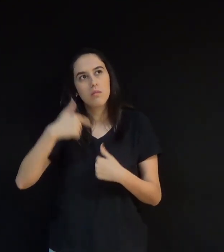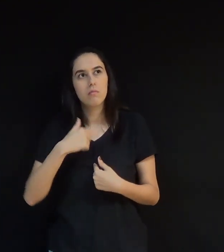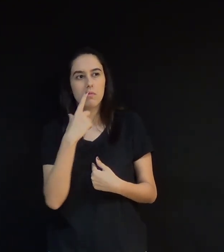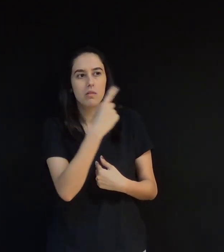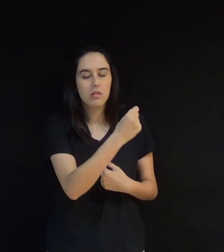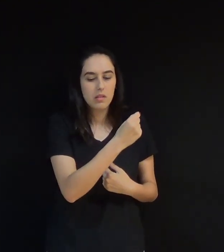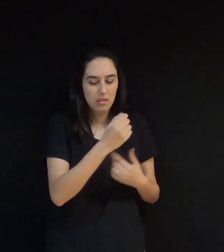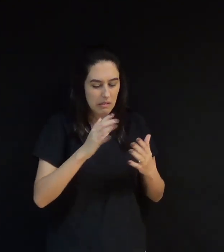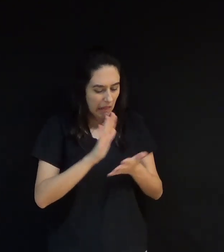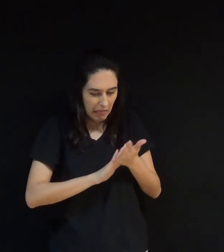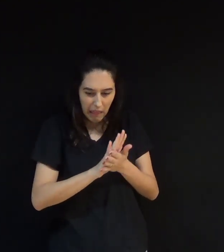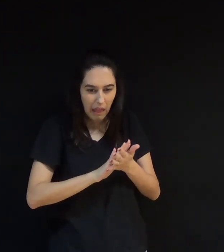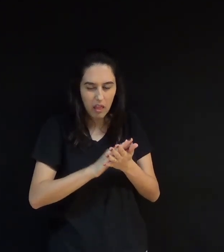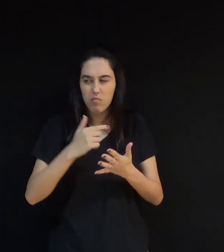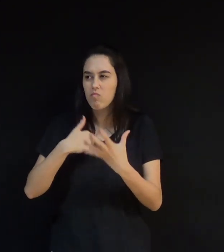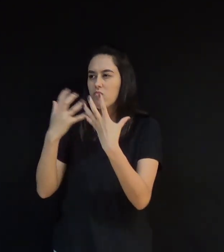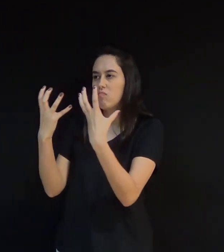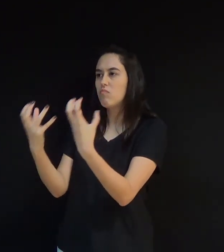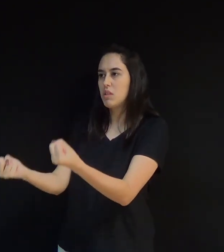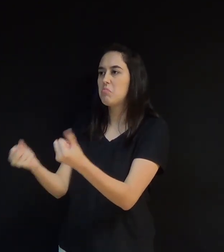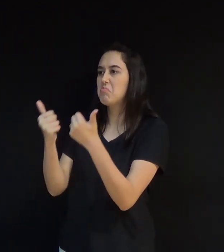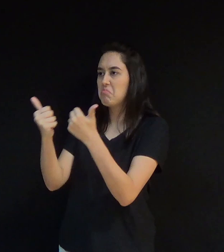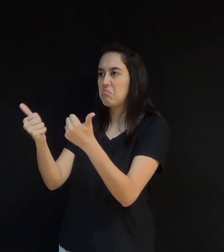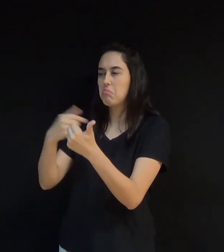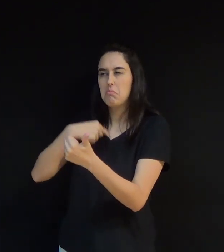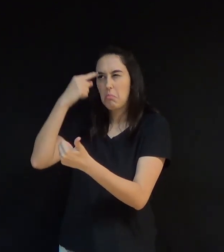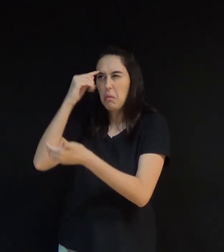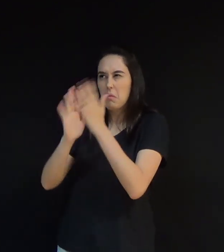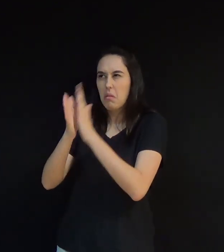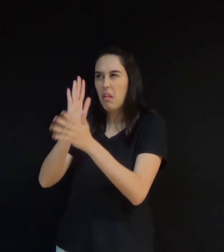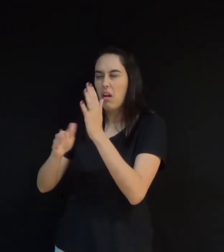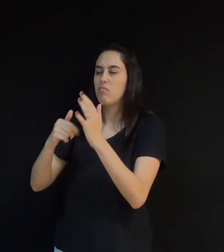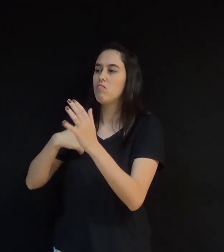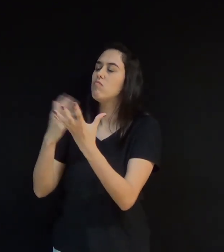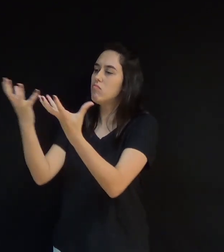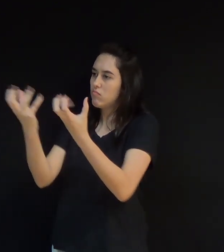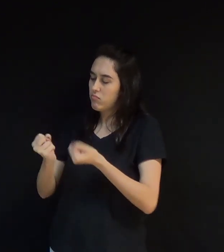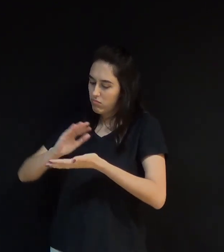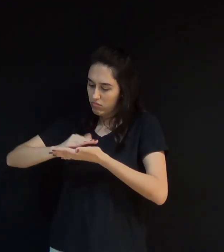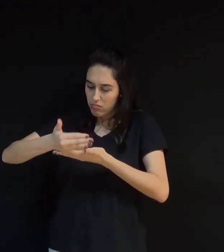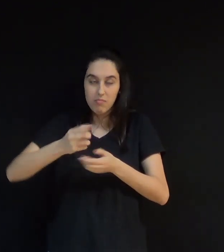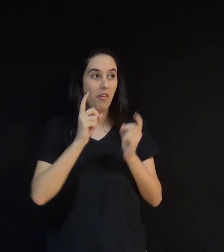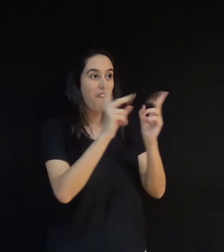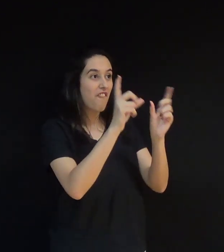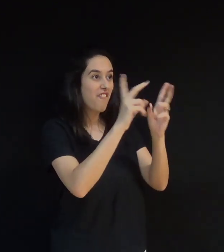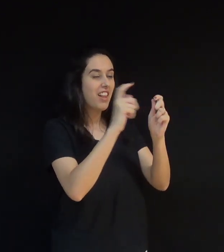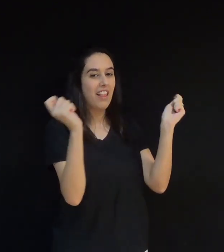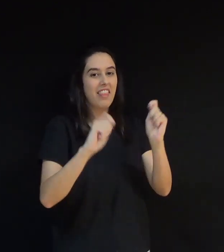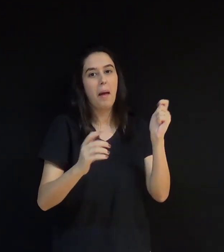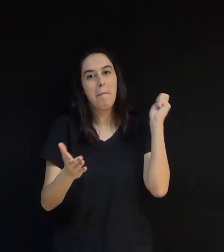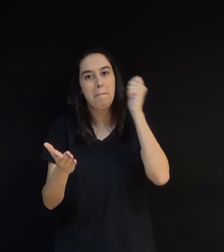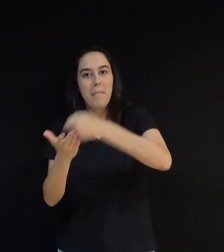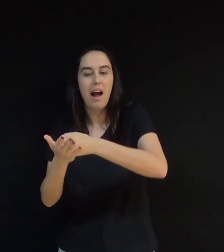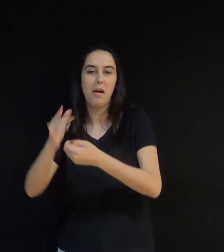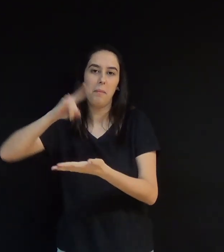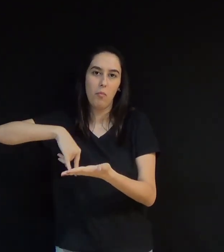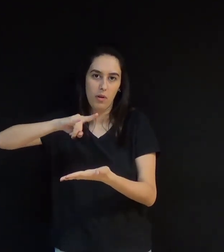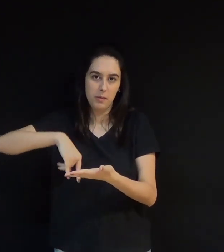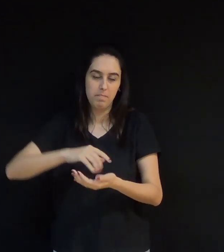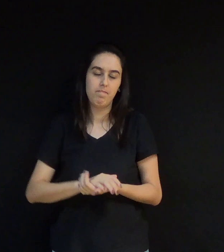proposta sem pensar muito, pois era só vender os notebooks e pagar minhas contas. Uns 3 dias depois, estava em casa